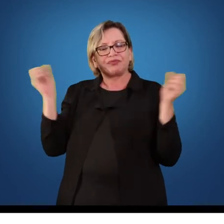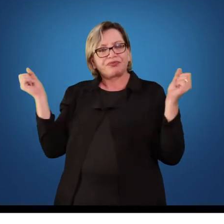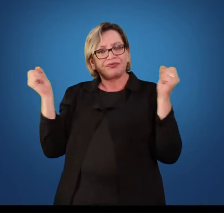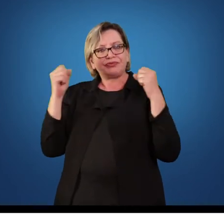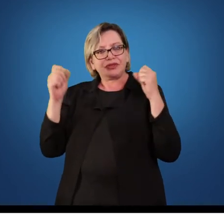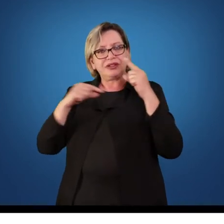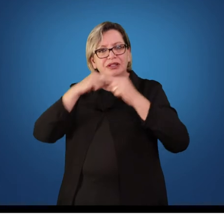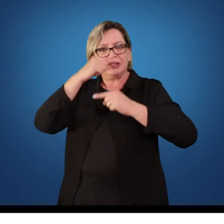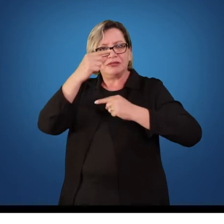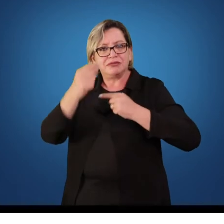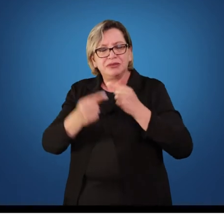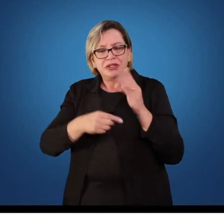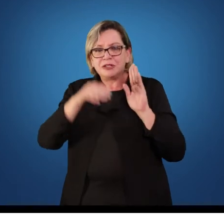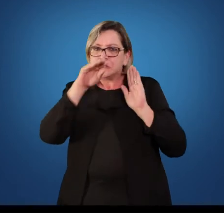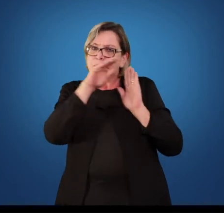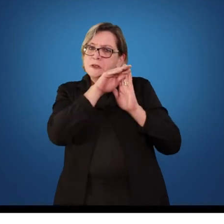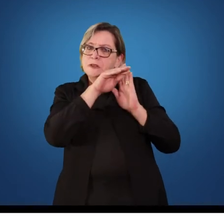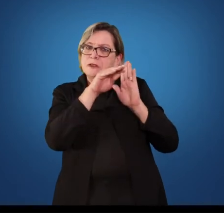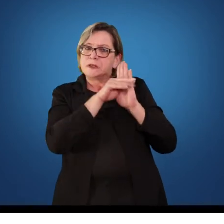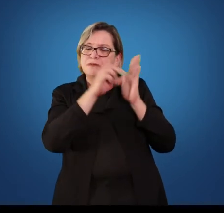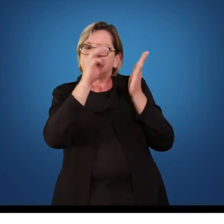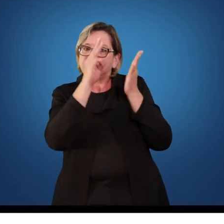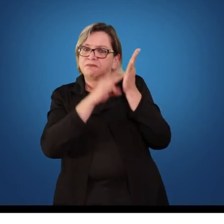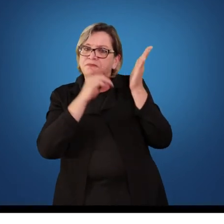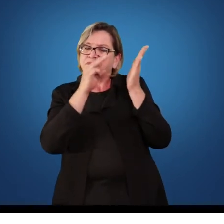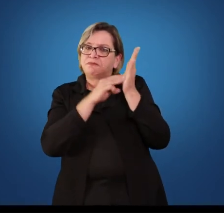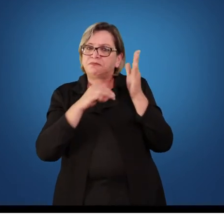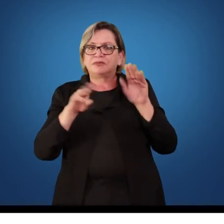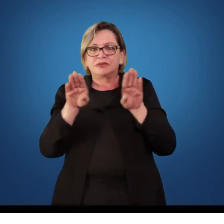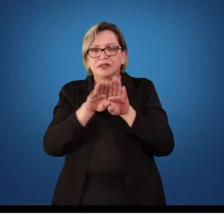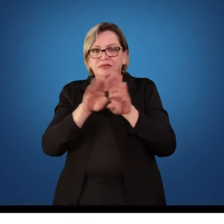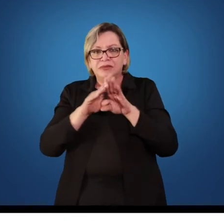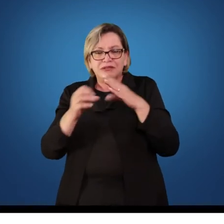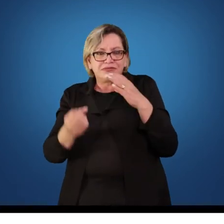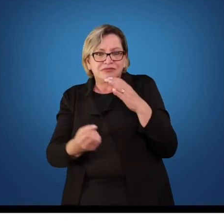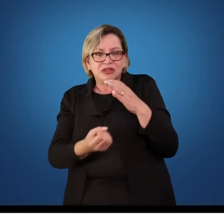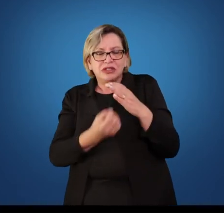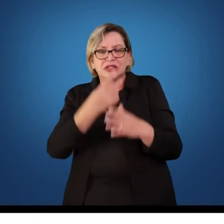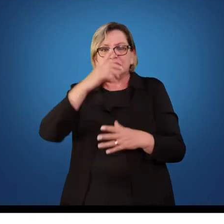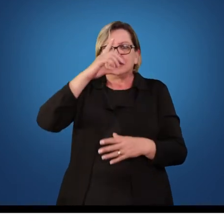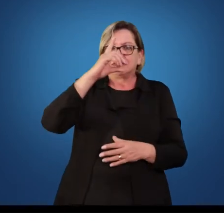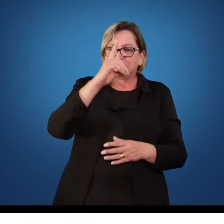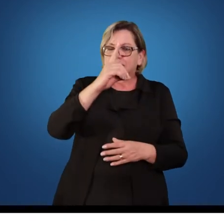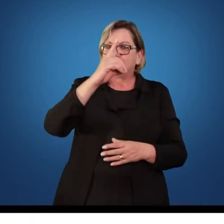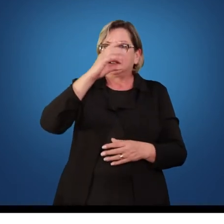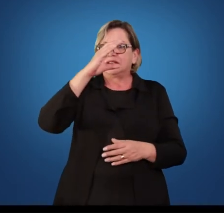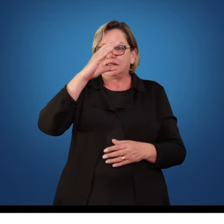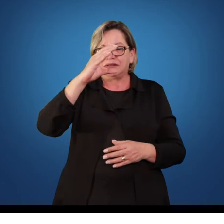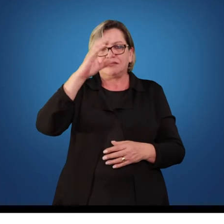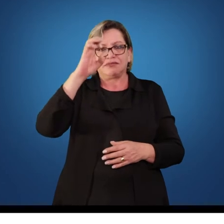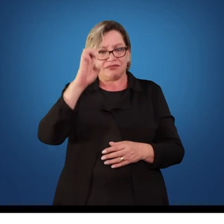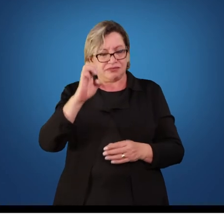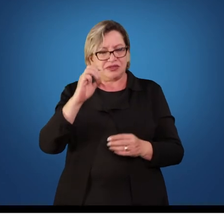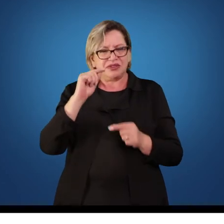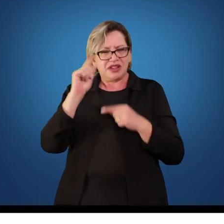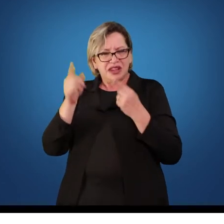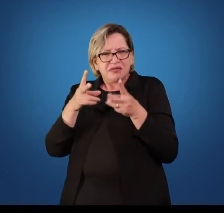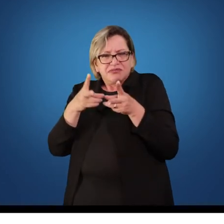algumas propostas metodológicas, o surgimento de algumas diretrizes curriculares, alguns documentos que